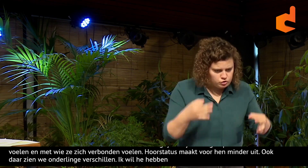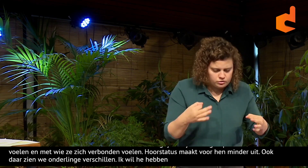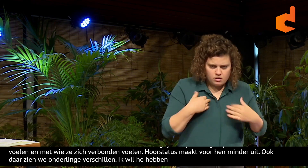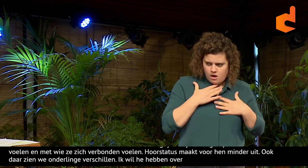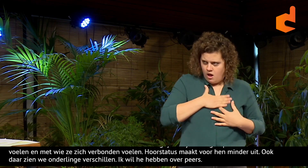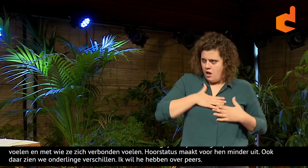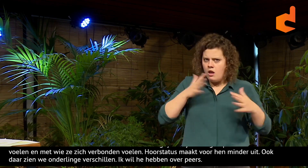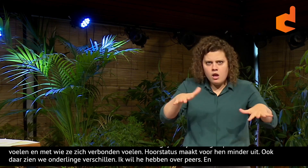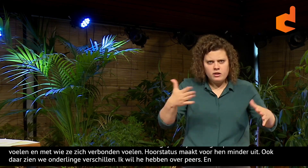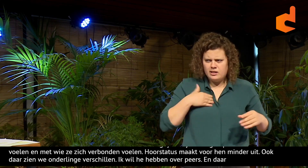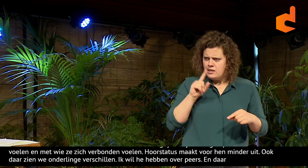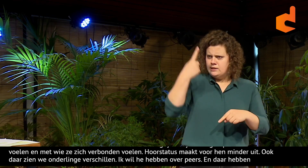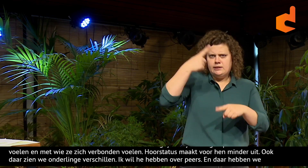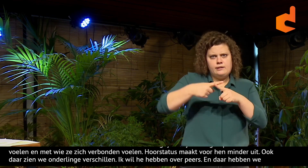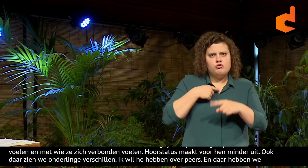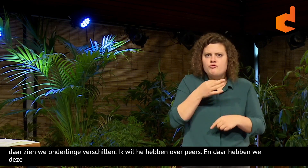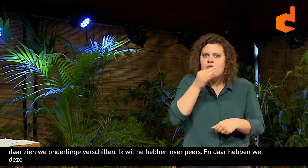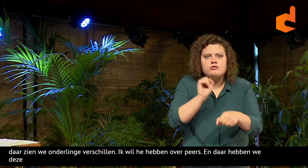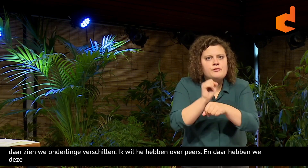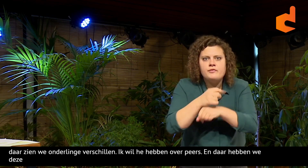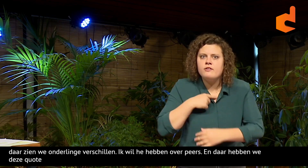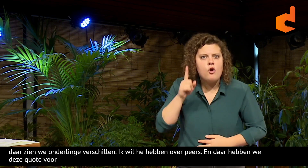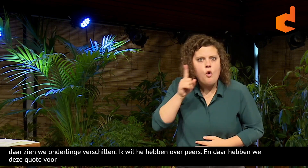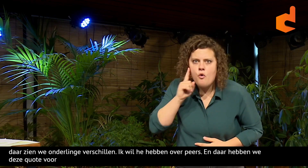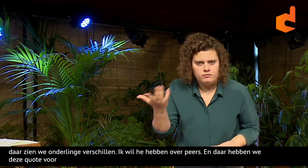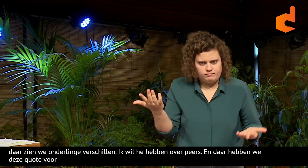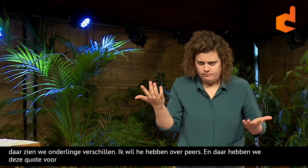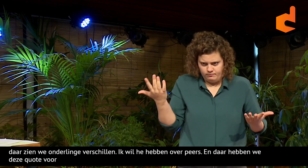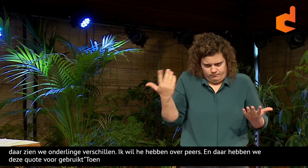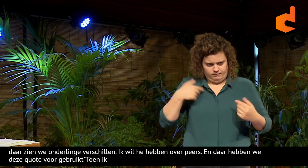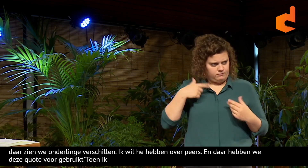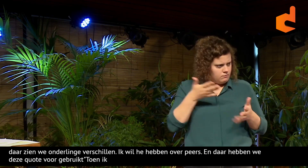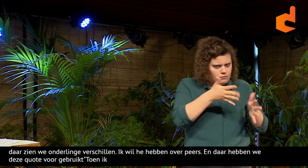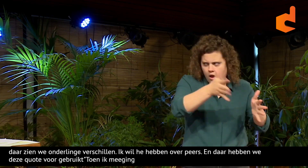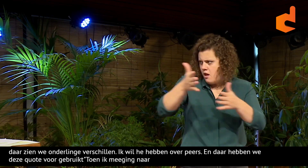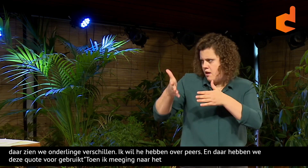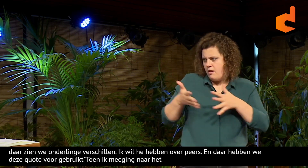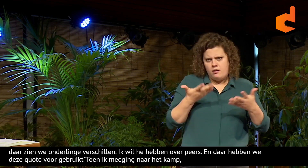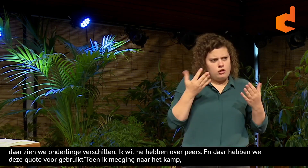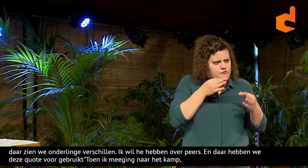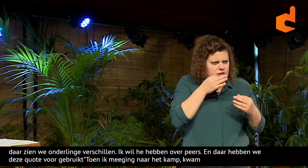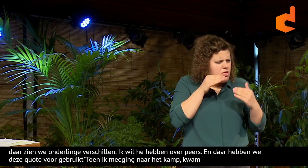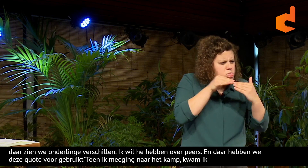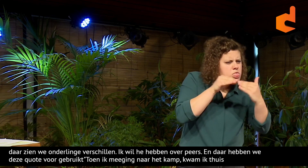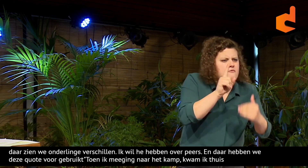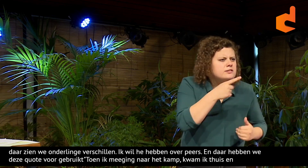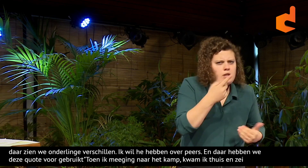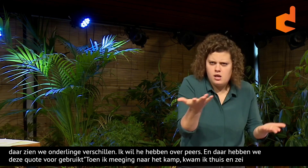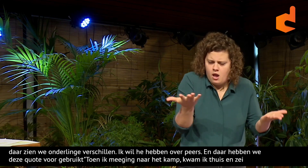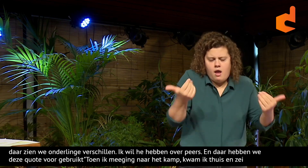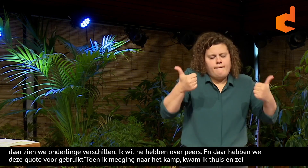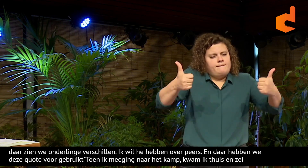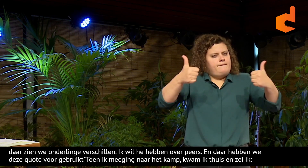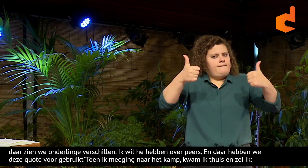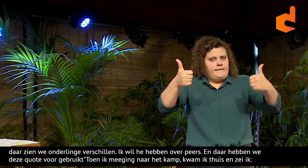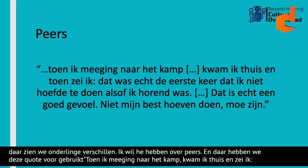En daar hebben we deze quote voor gebruikt. Toen ik meeging naar het kamp, kwam ik thuis en toen zei ik... dat was echt de eerste keer dat